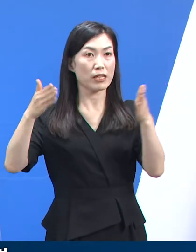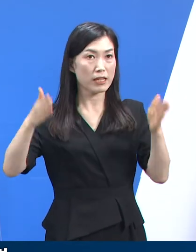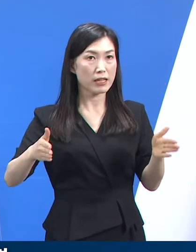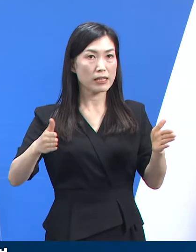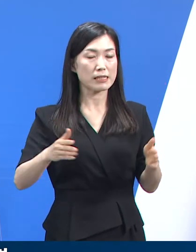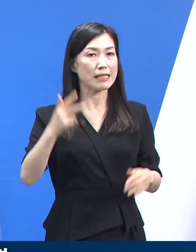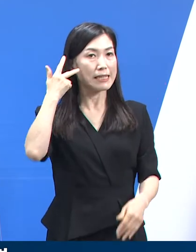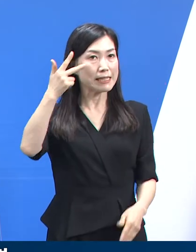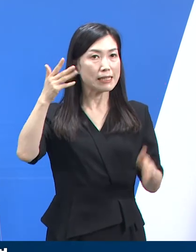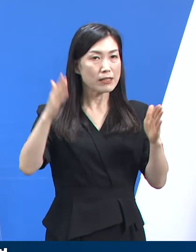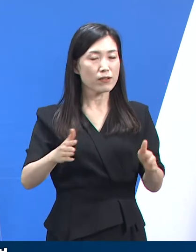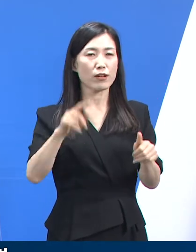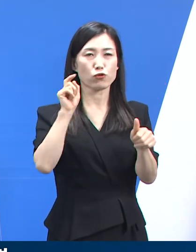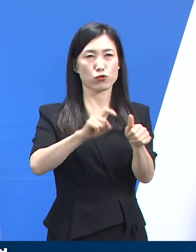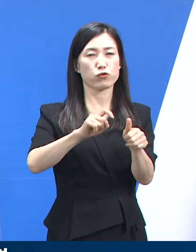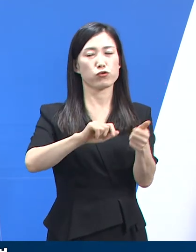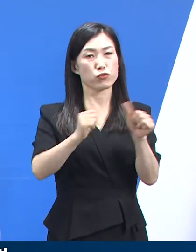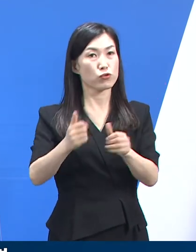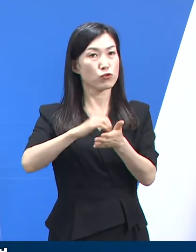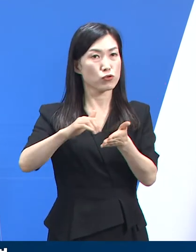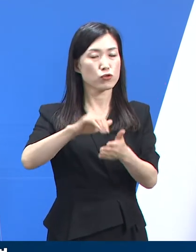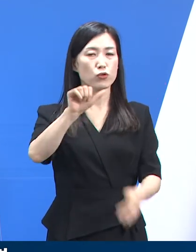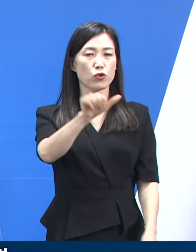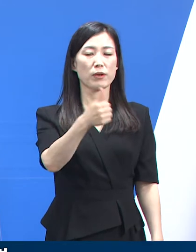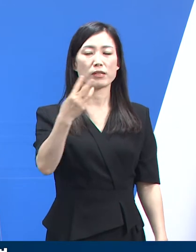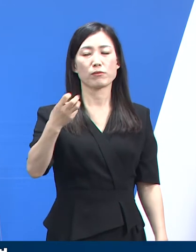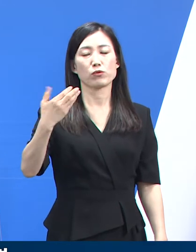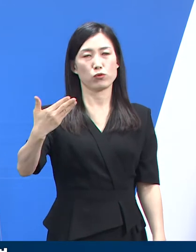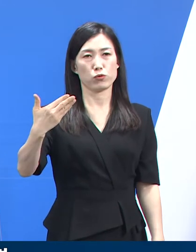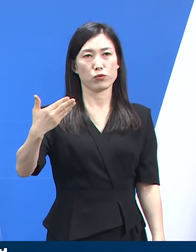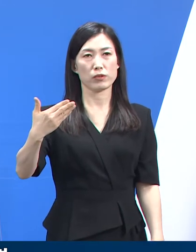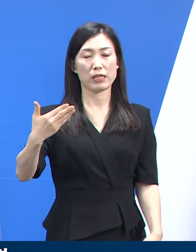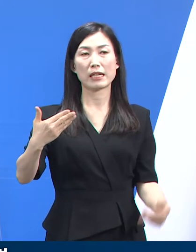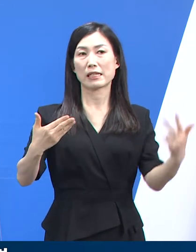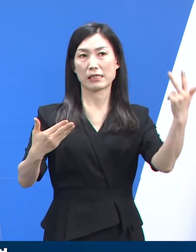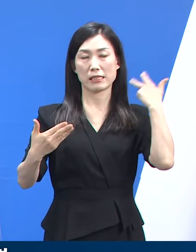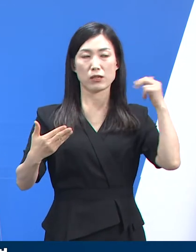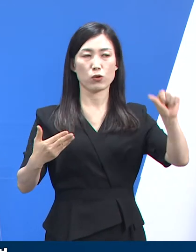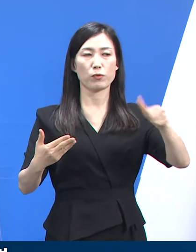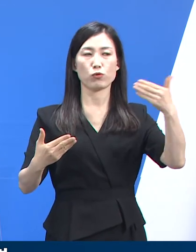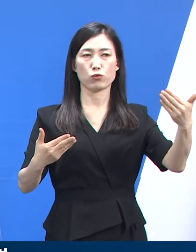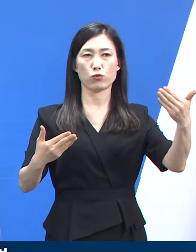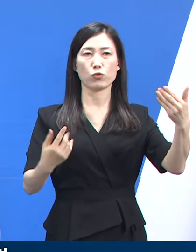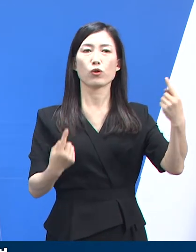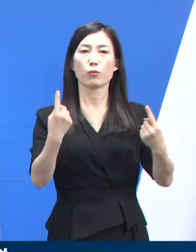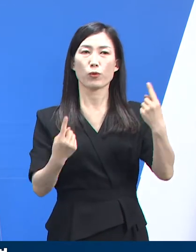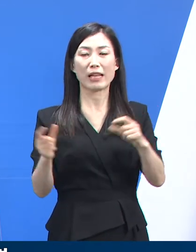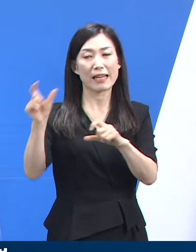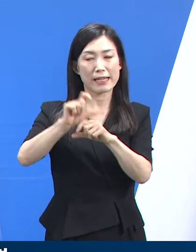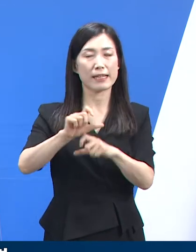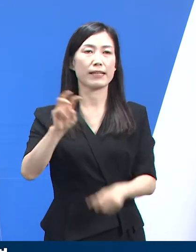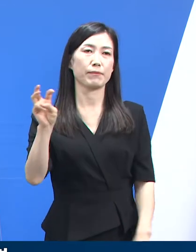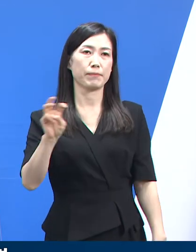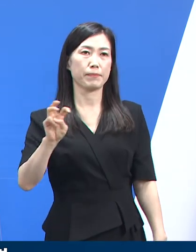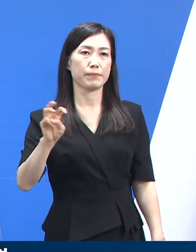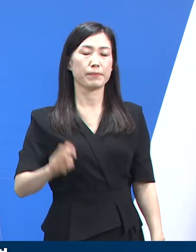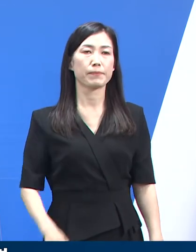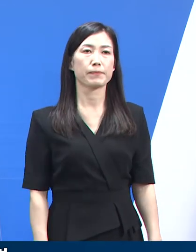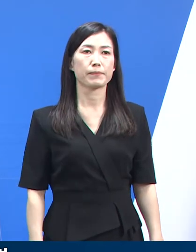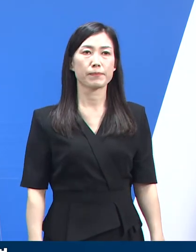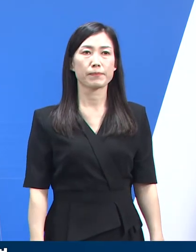한 주간 발생한 도내 사망자는 539명으로 전주에 509명 대비 30명 증가했습니다.